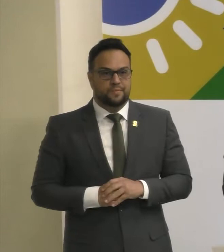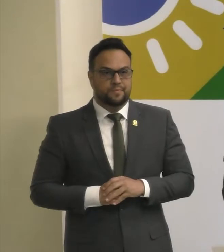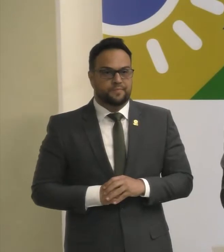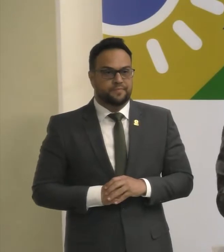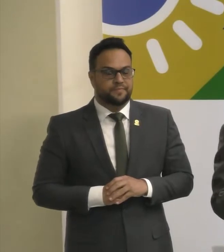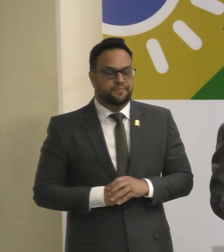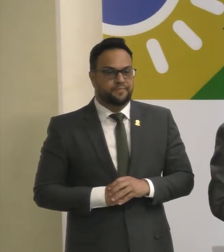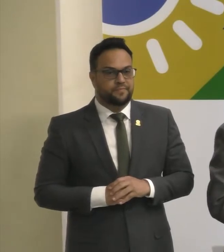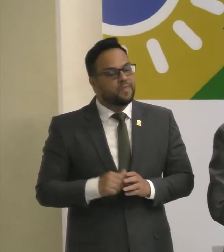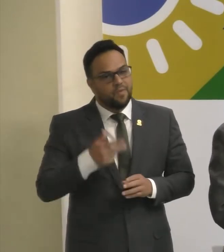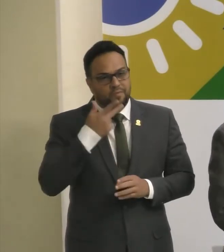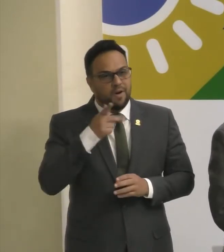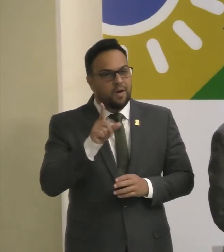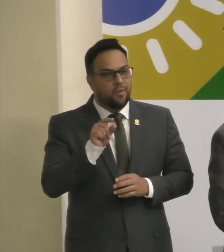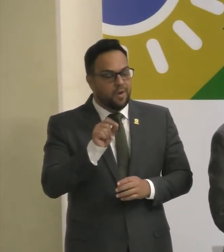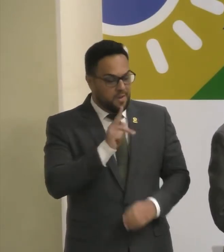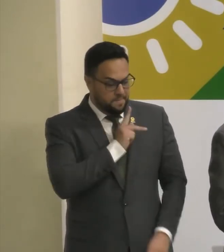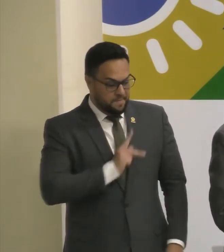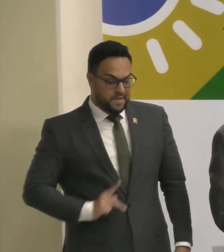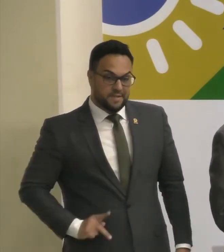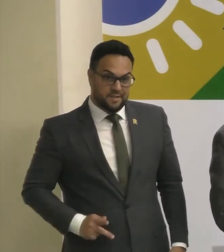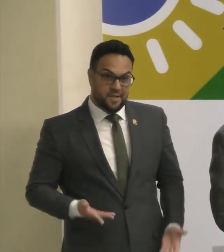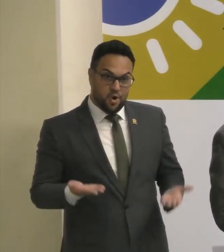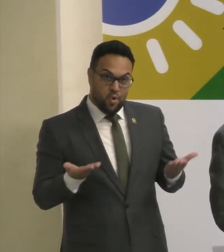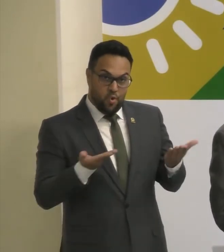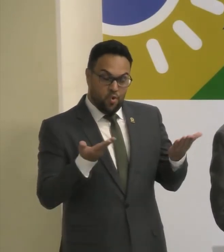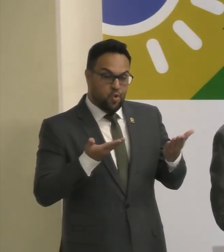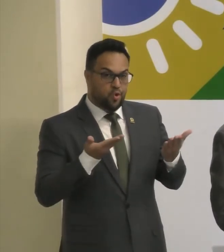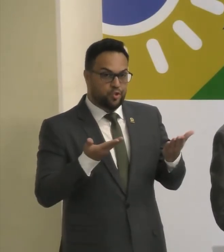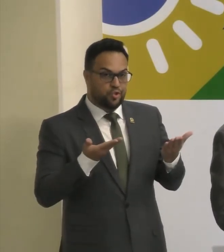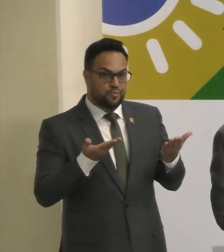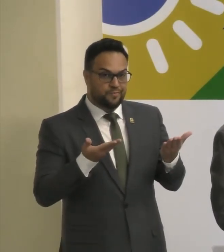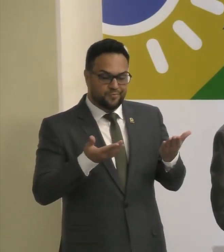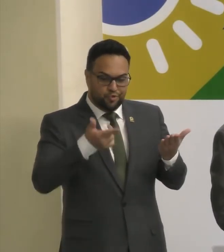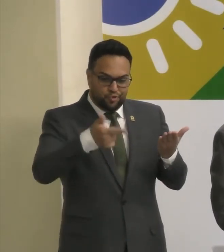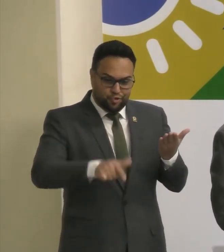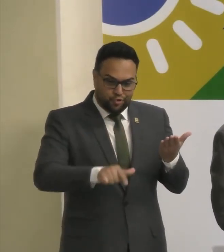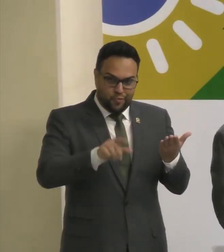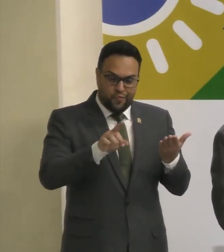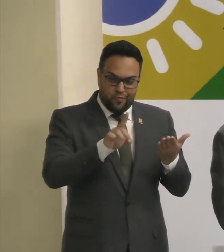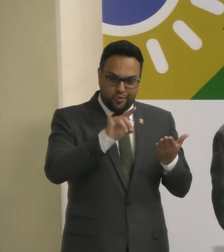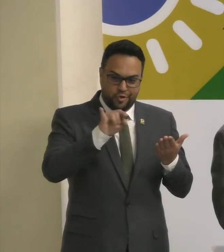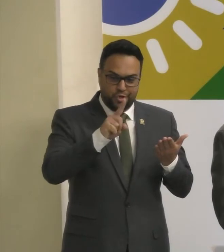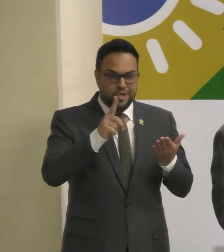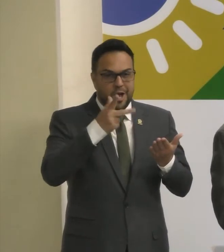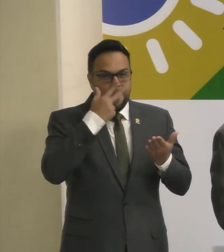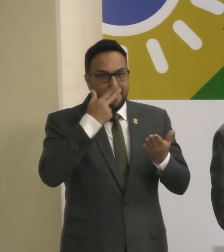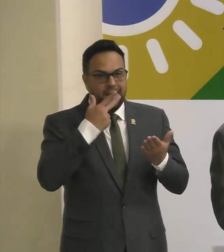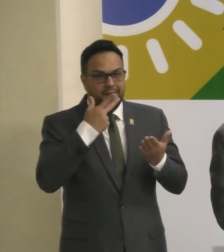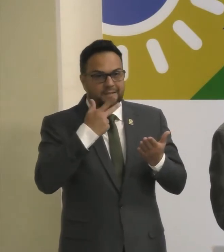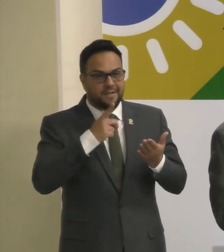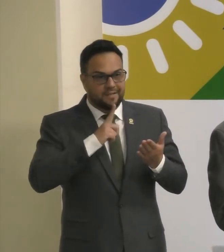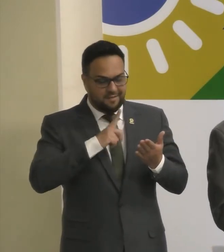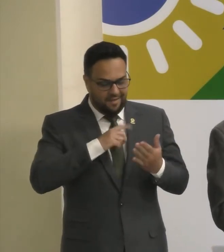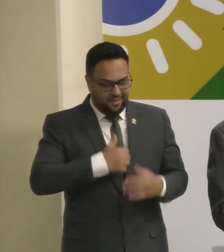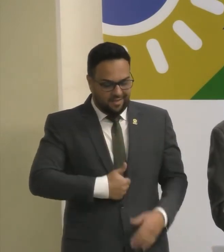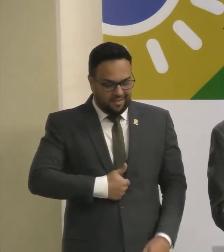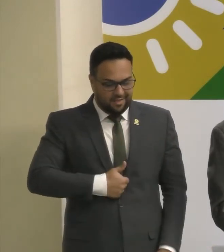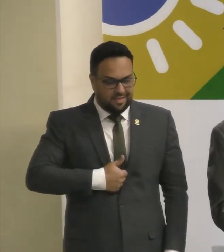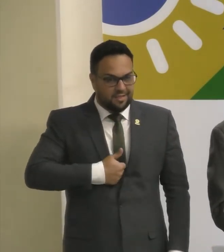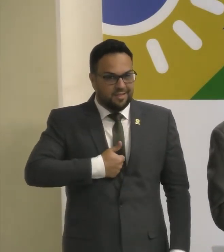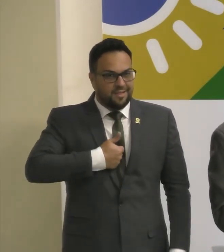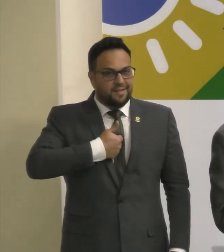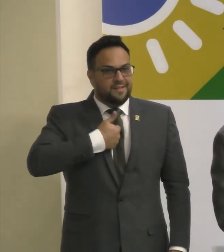Presidente, hoje é mais um dia para elevarmos a nossa autoestima. Primeiro,